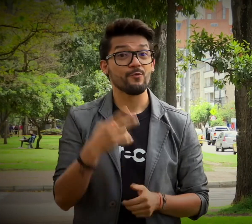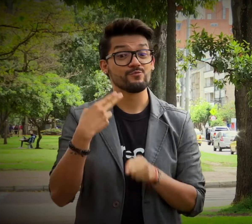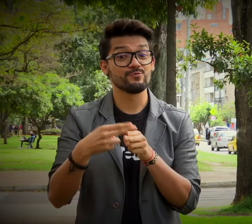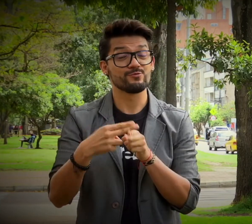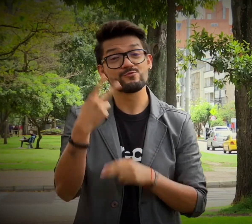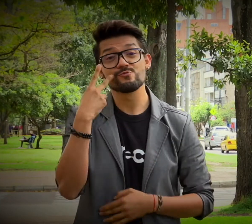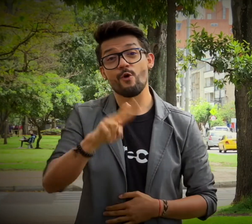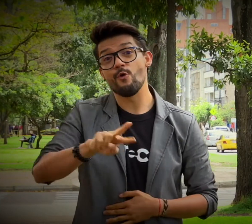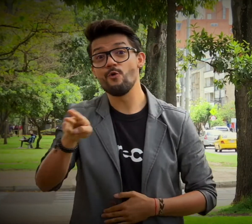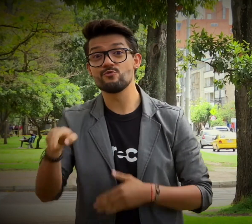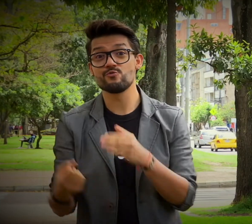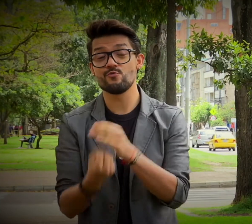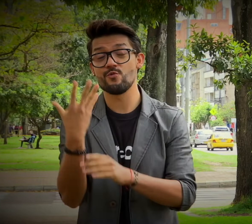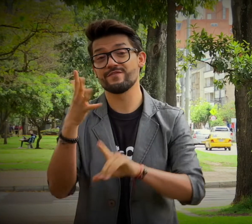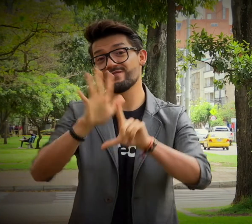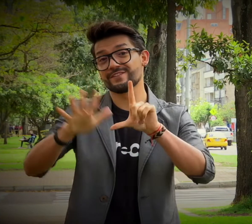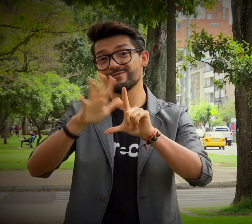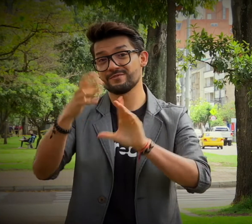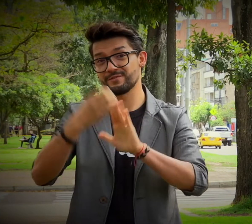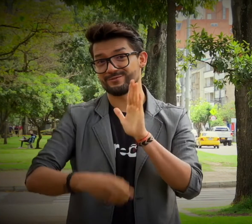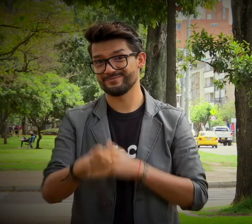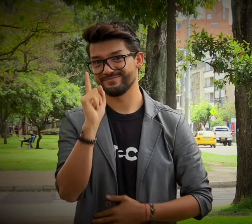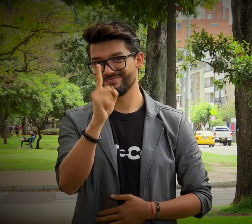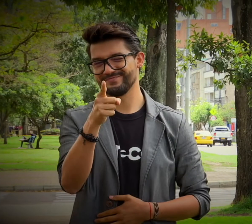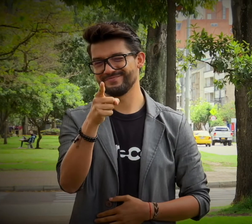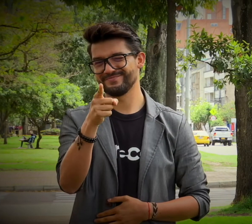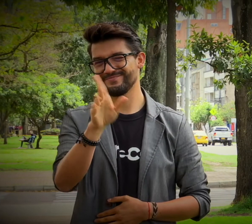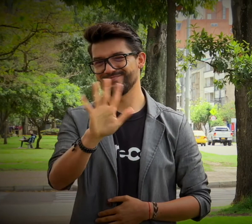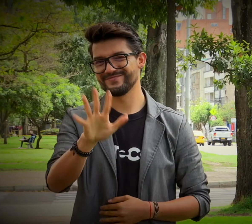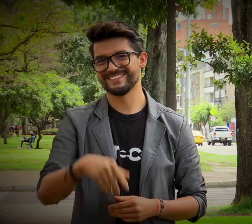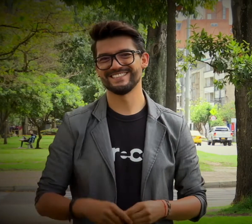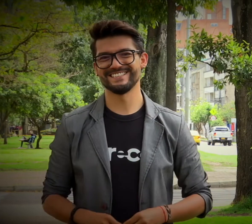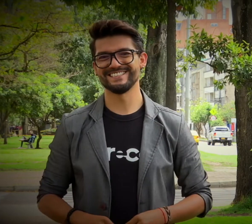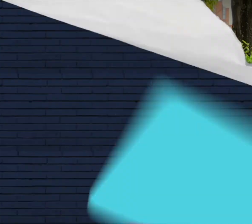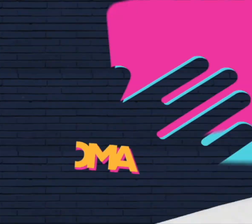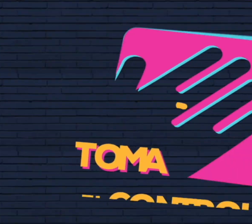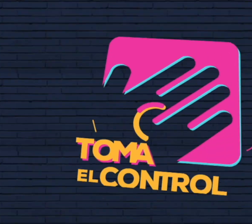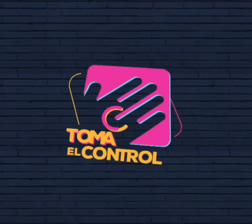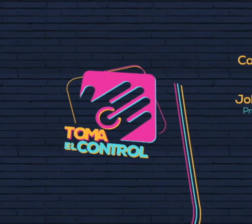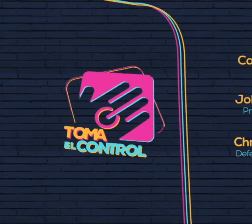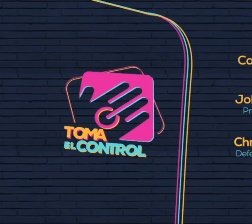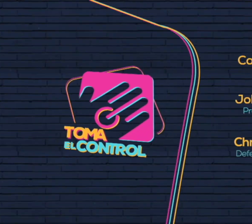Nos vemos en un nuevo capítulo. Chao. Chao.